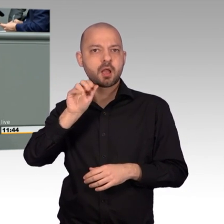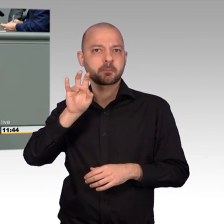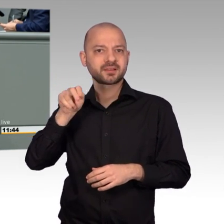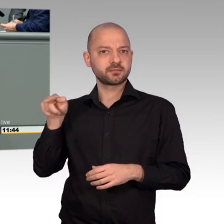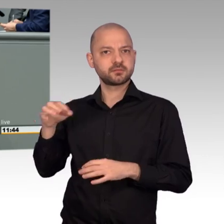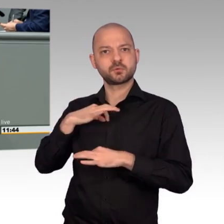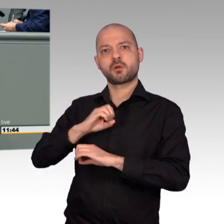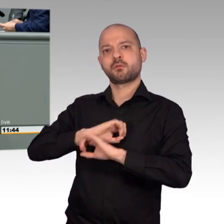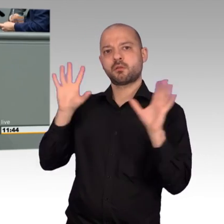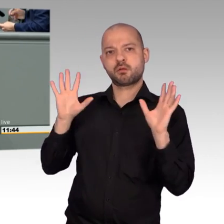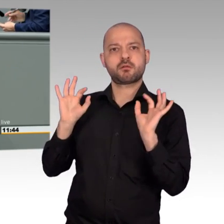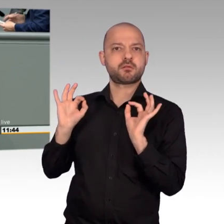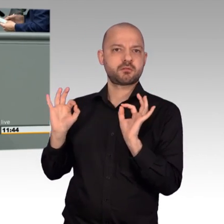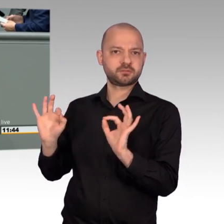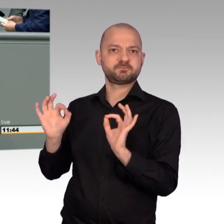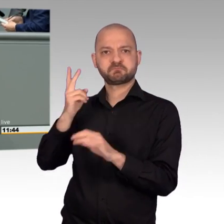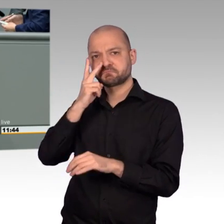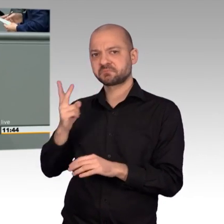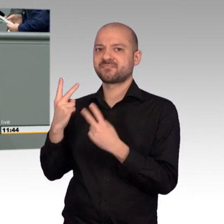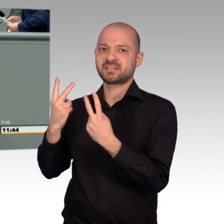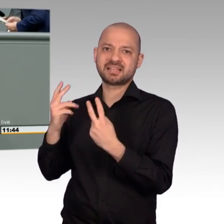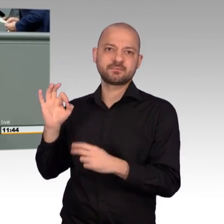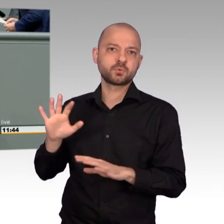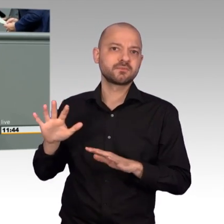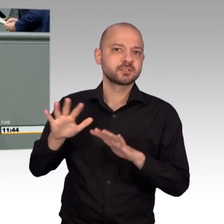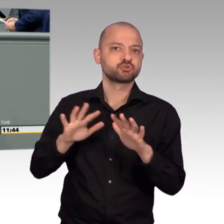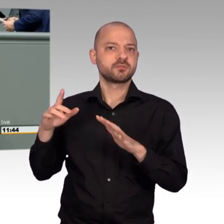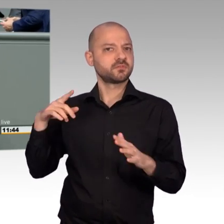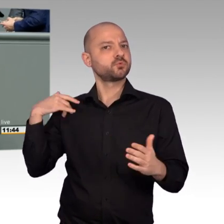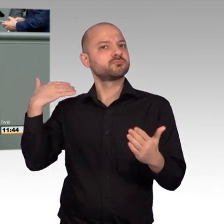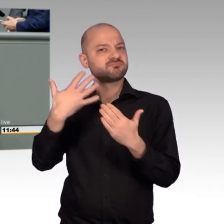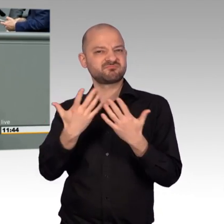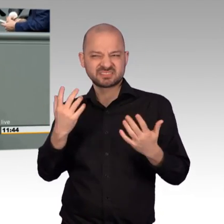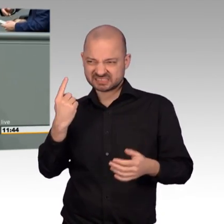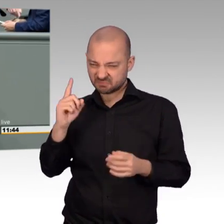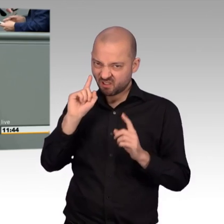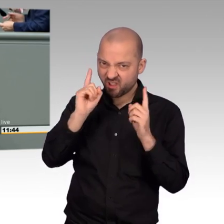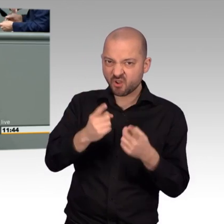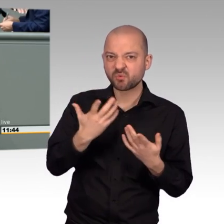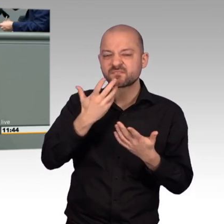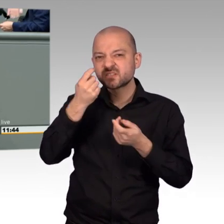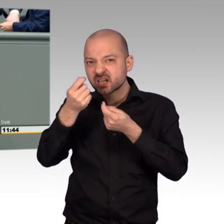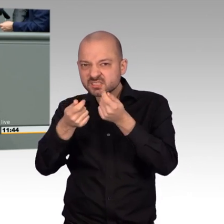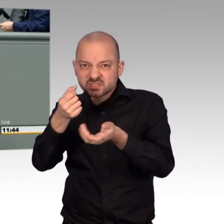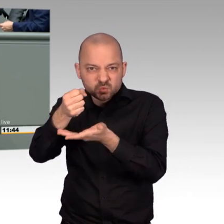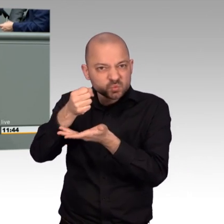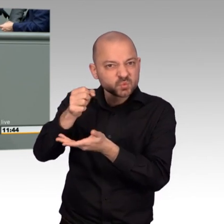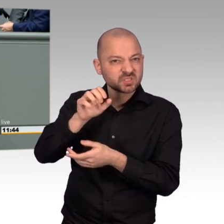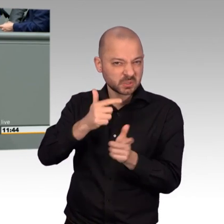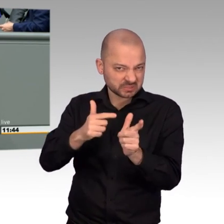Wer aber über Jahrzehnte weltweit Terrorismus finanziert und Extremismus fördert und die Menschenrechte im